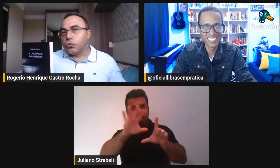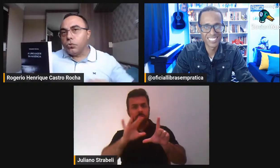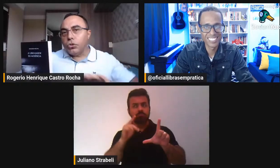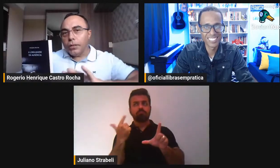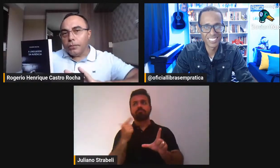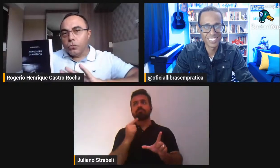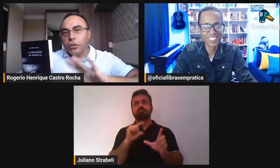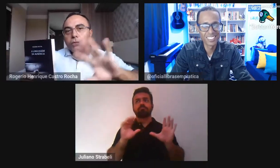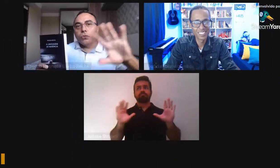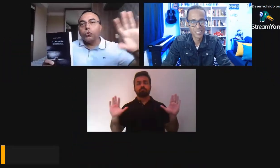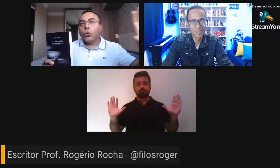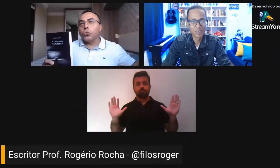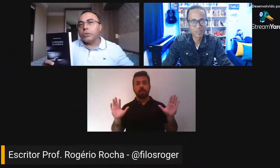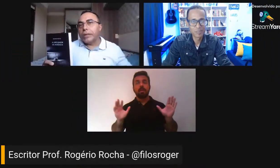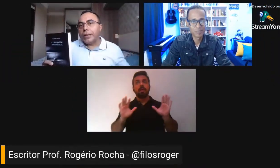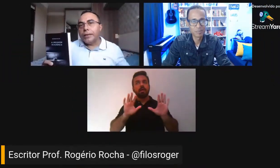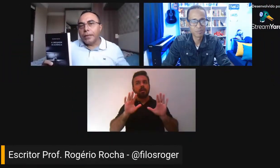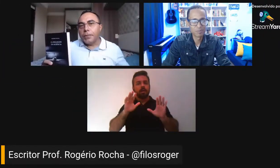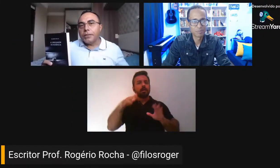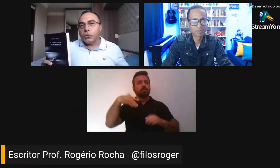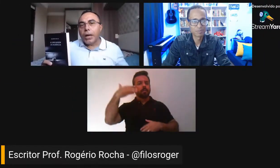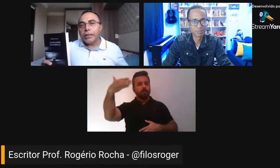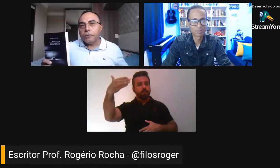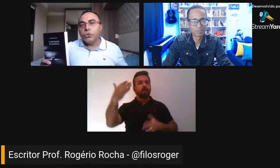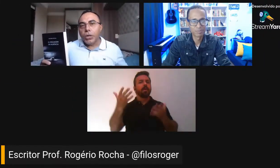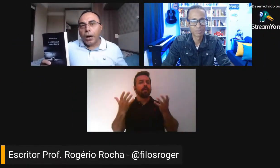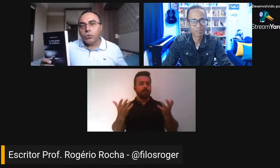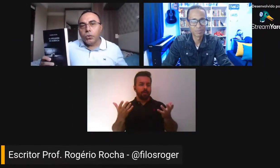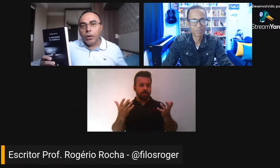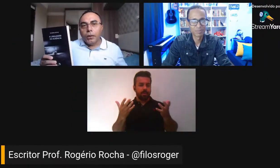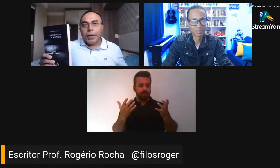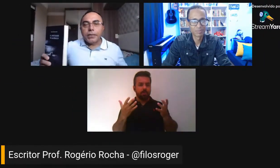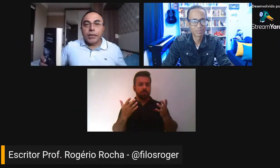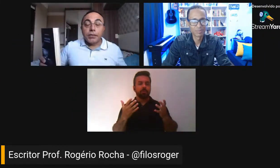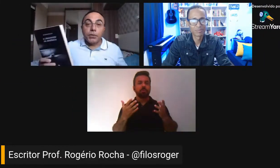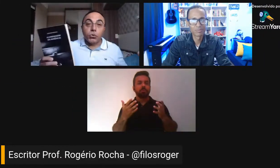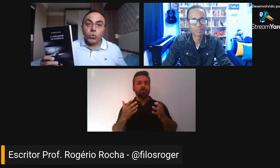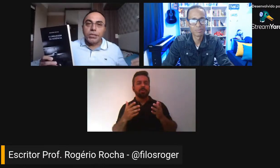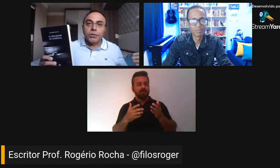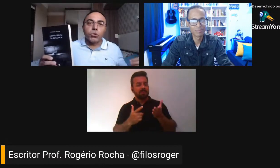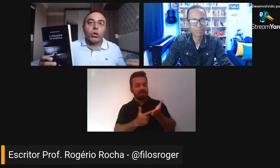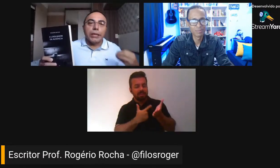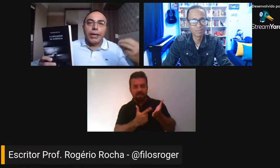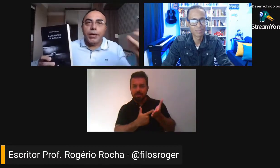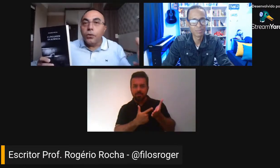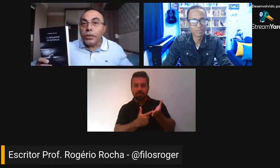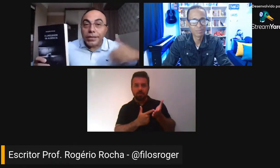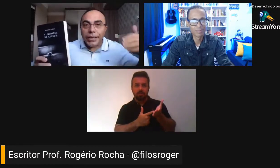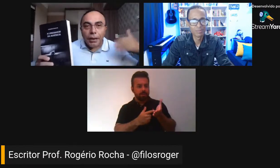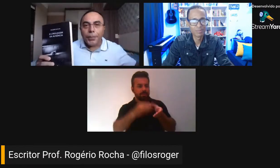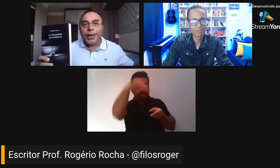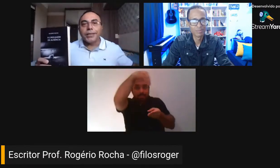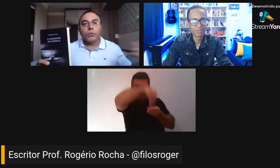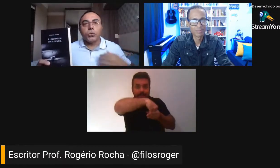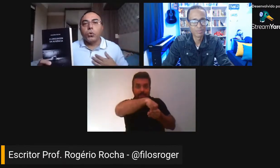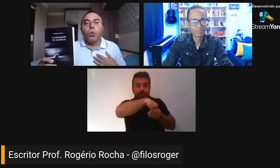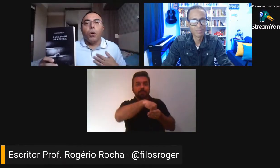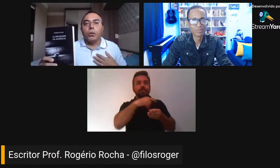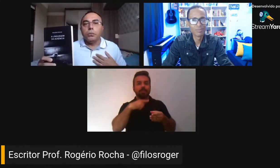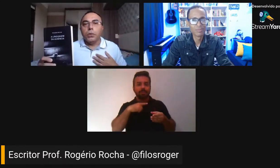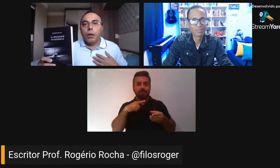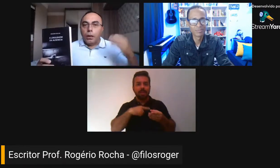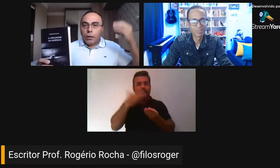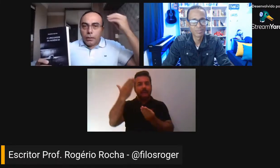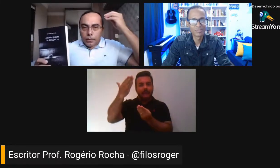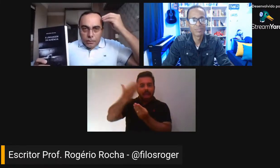poder fazer isso. Um dia o livro todo ter também seus arquivos de áudio para que as pessoas não só leiam e interpretem ao seu